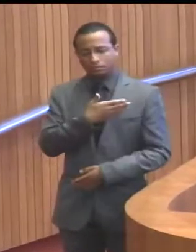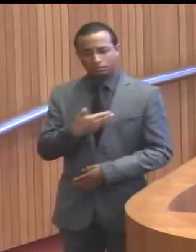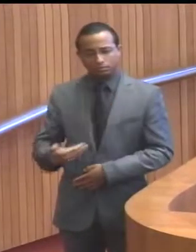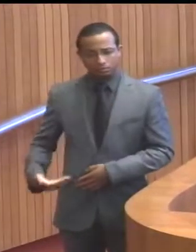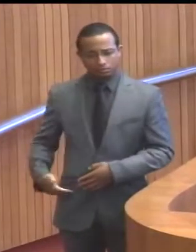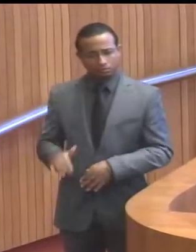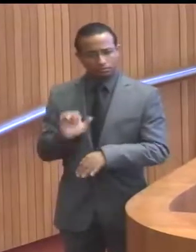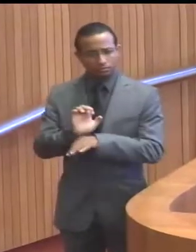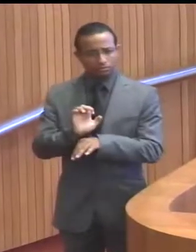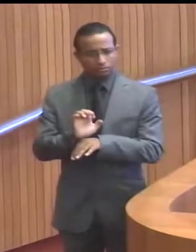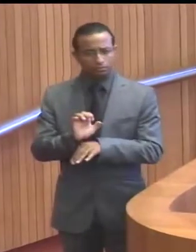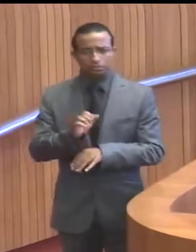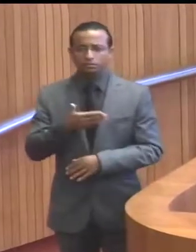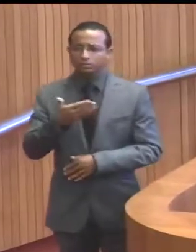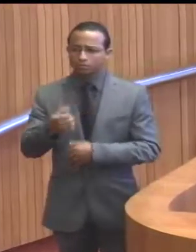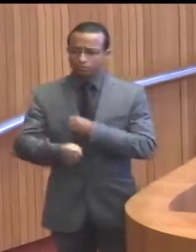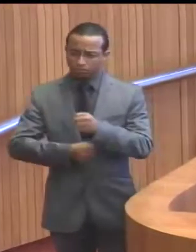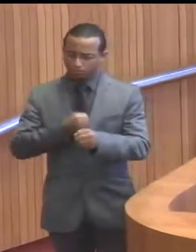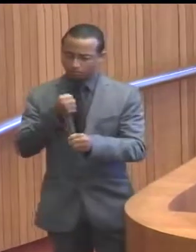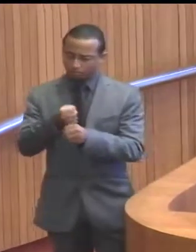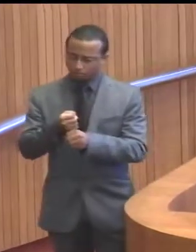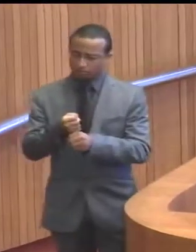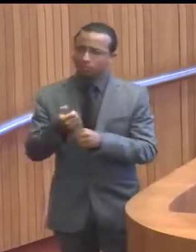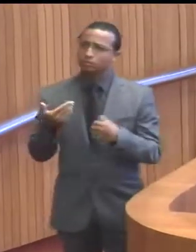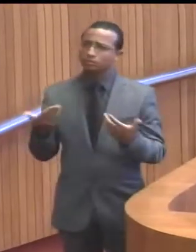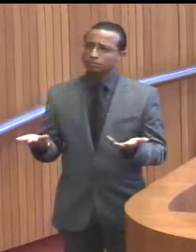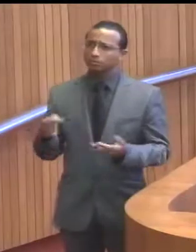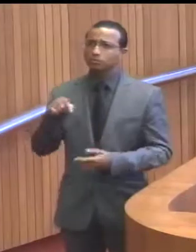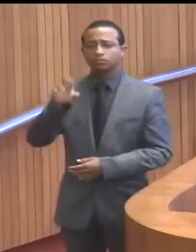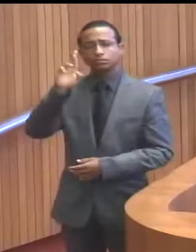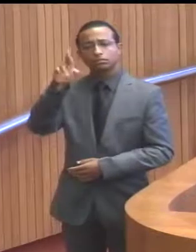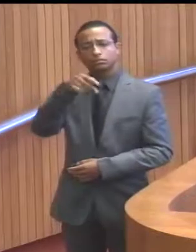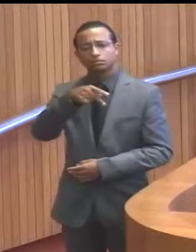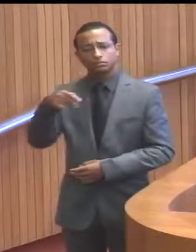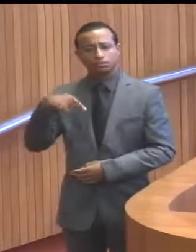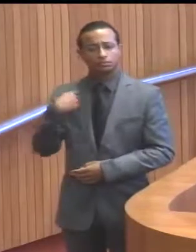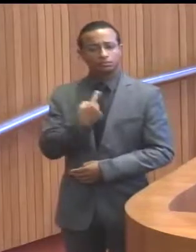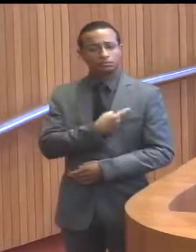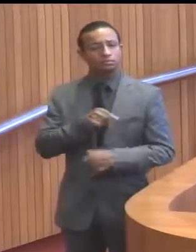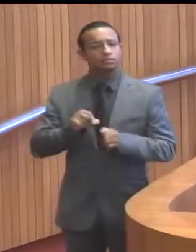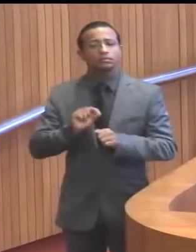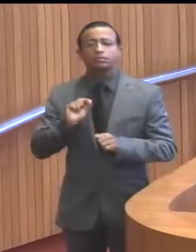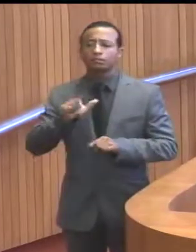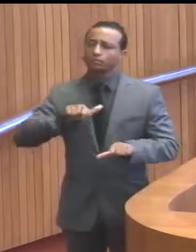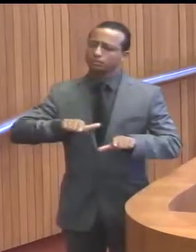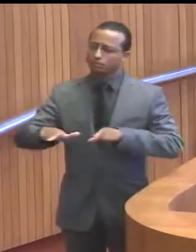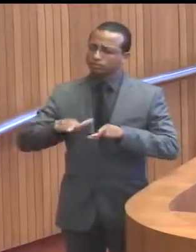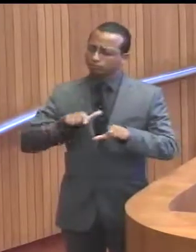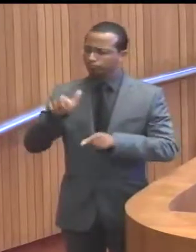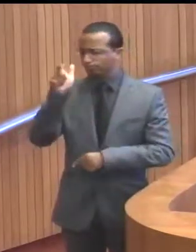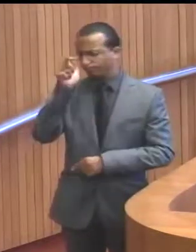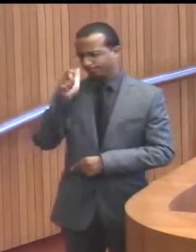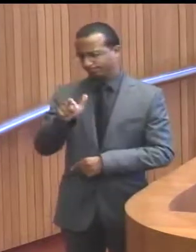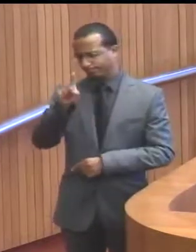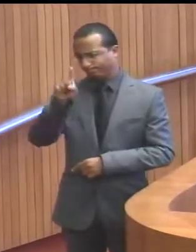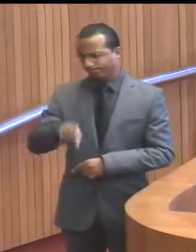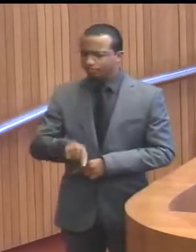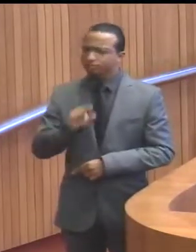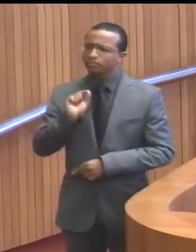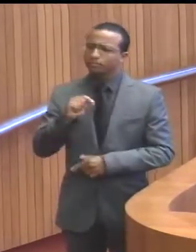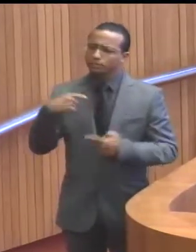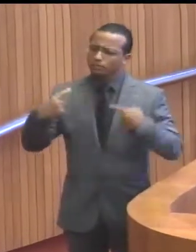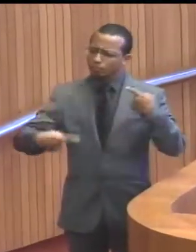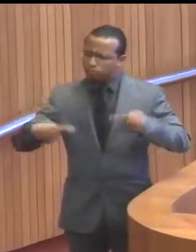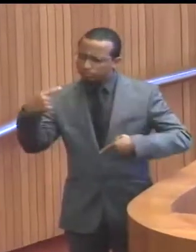para o ano que vem. E aí então, presidente, nós fizemos um trabalho interessante, que foi assim